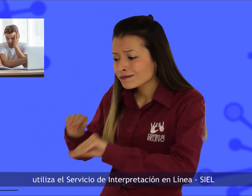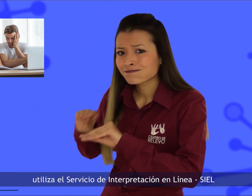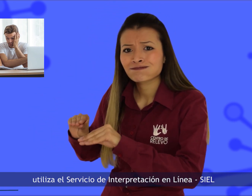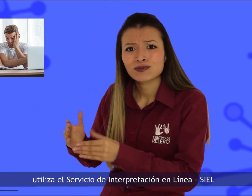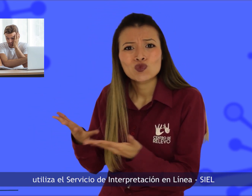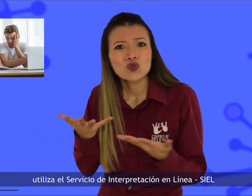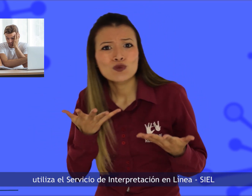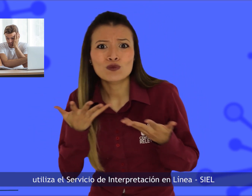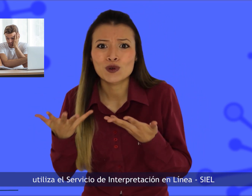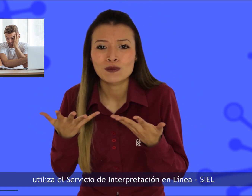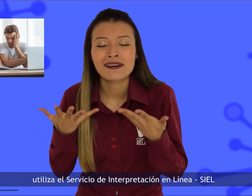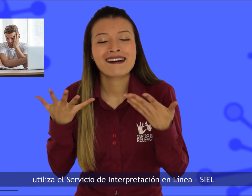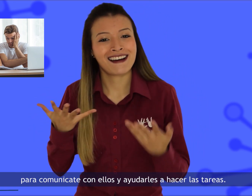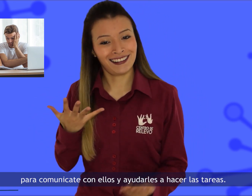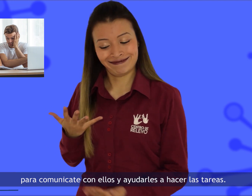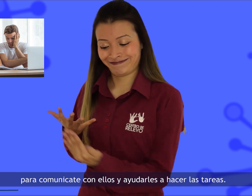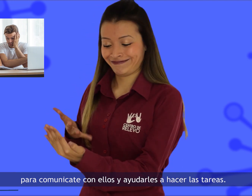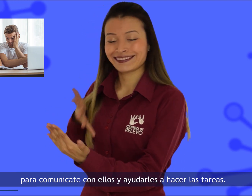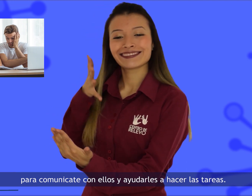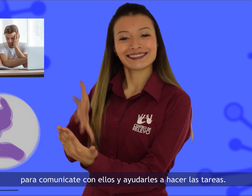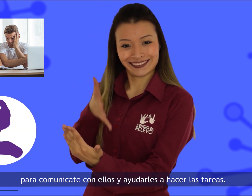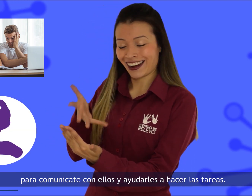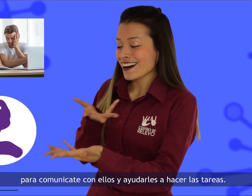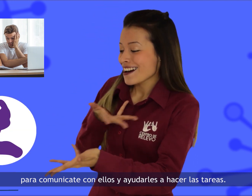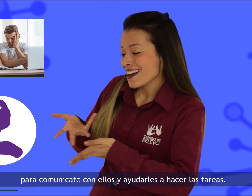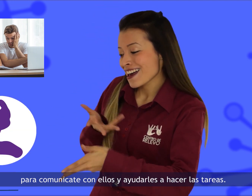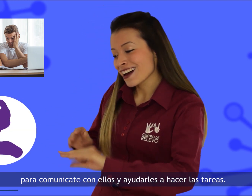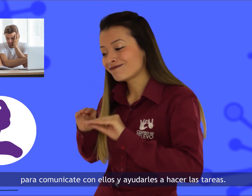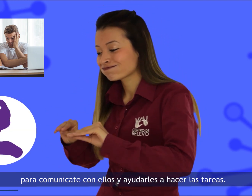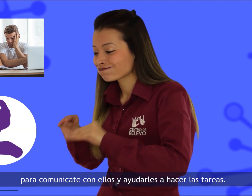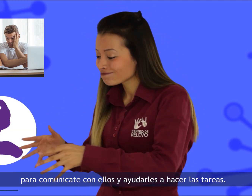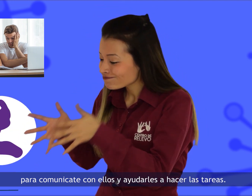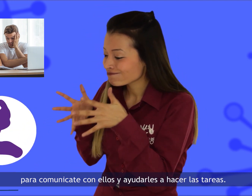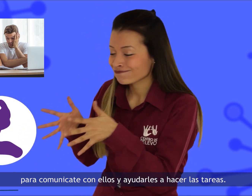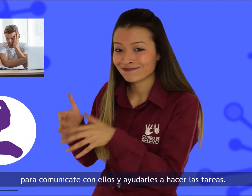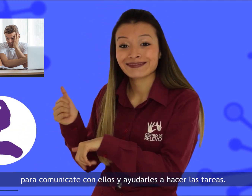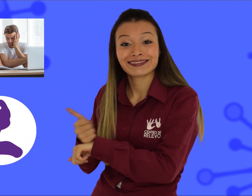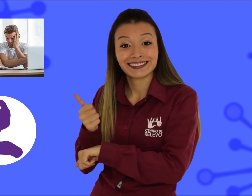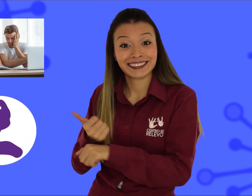de interpretación en línea Ciel para comunicarte con ellos y ayudarles a hacer las tareas.